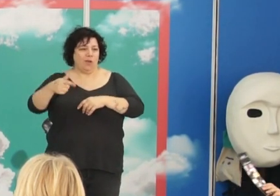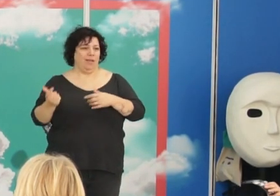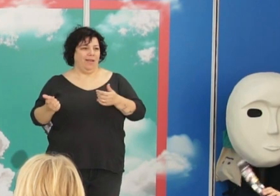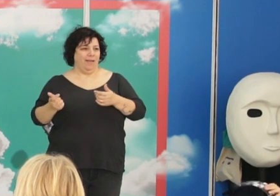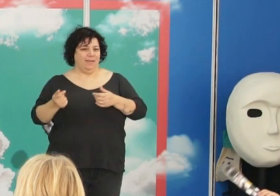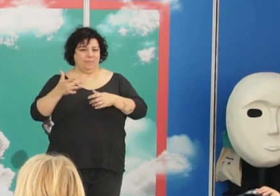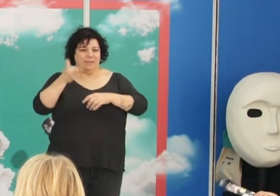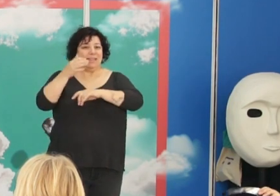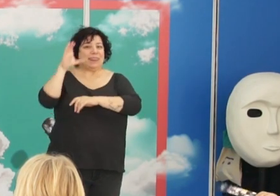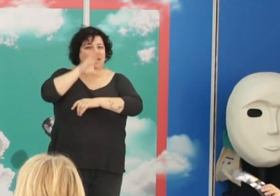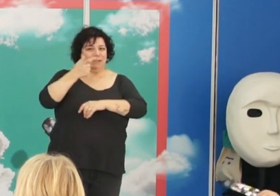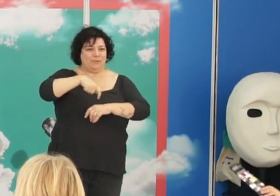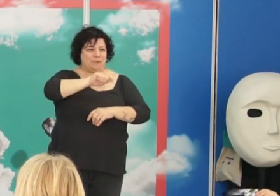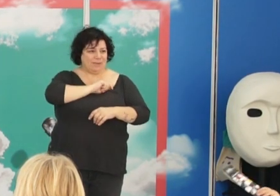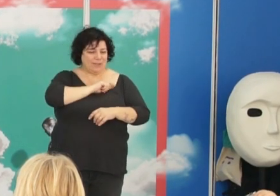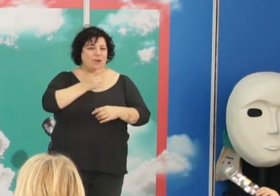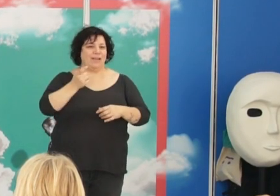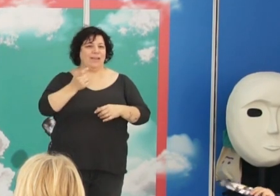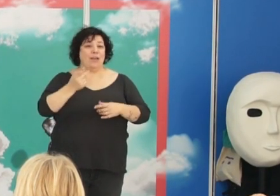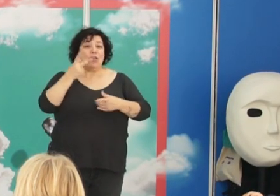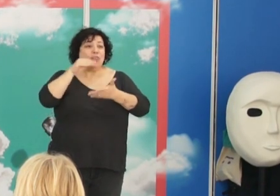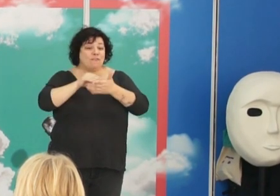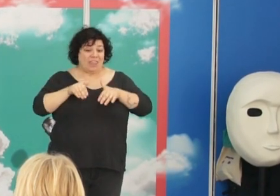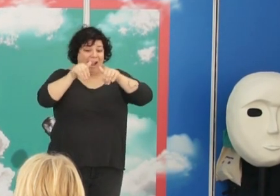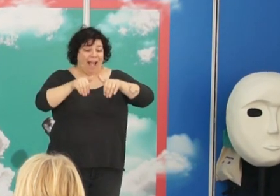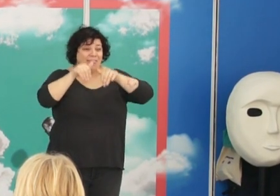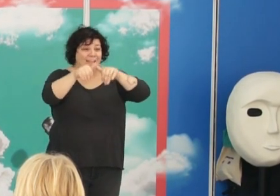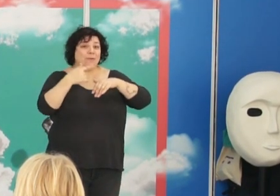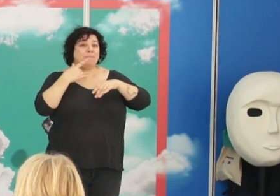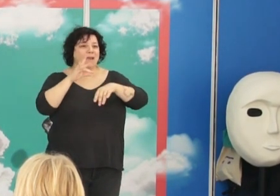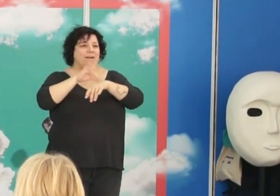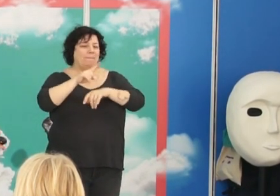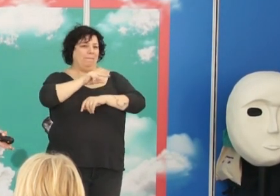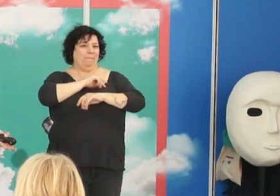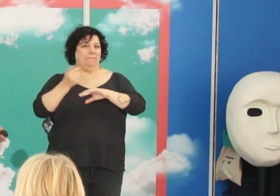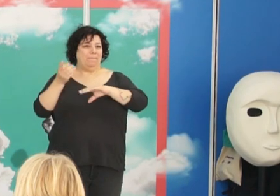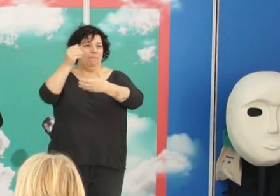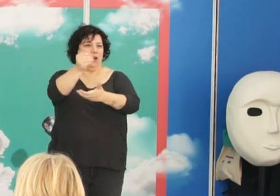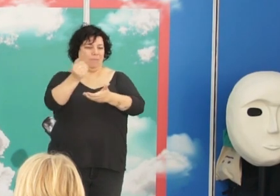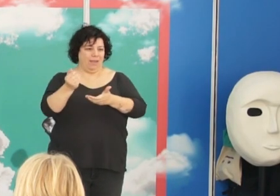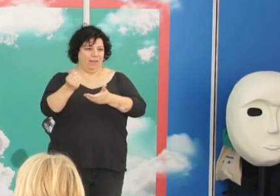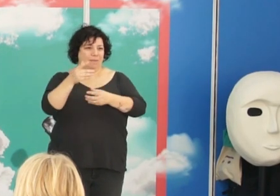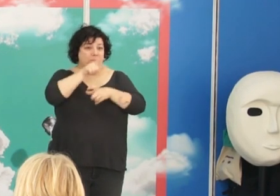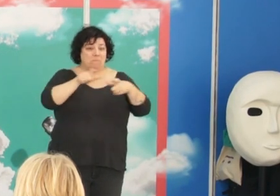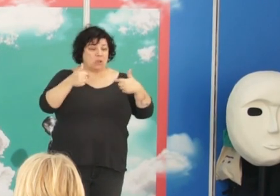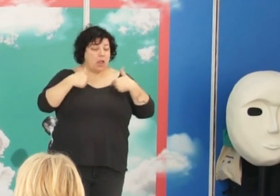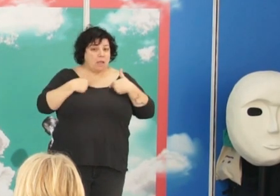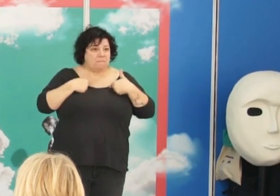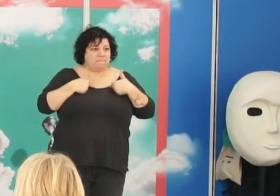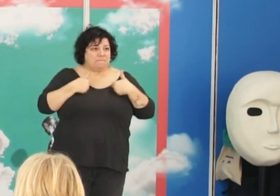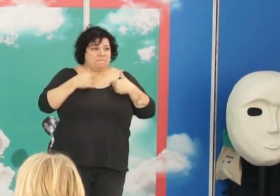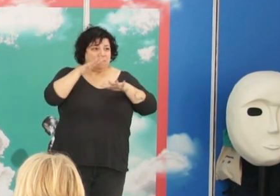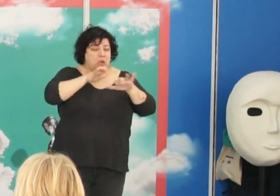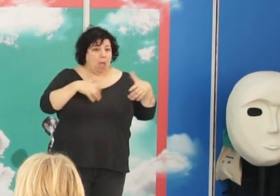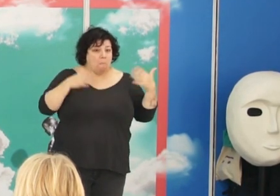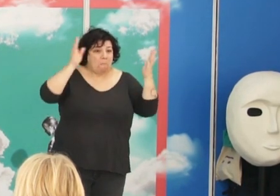un científico español, insisto, dos veces candidato al premio Nobel, del que muchas personas, yo incluida, no